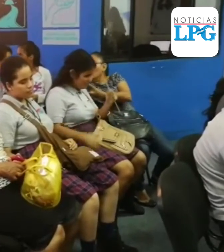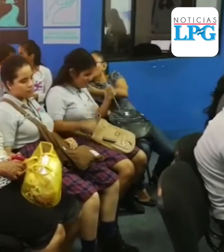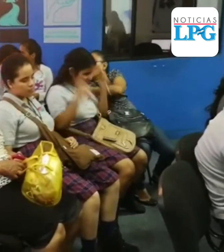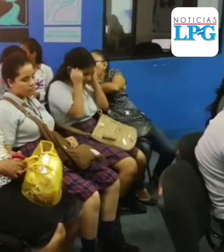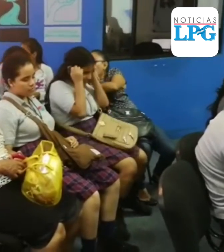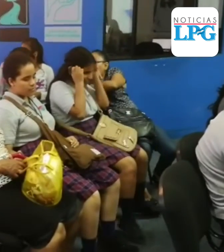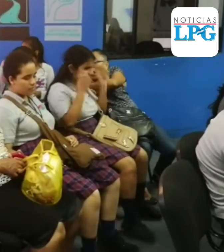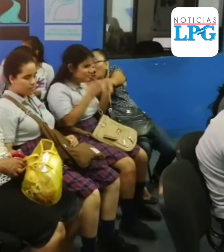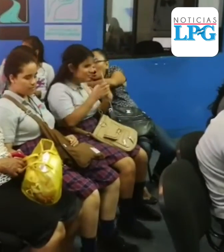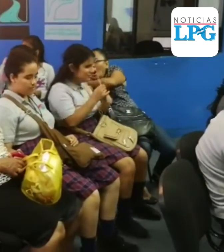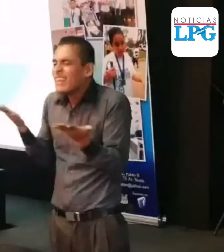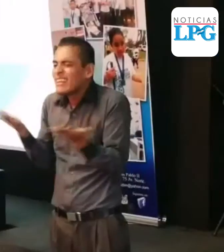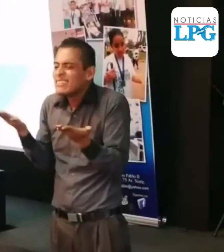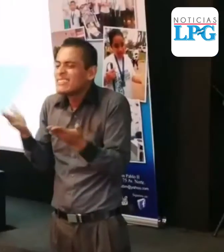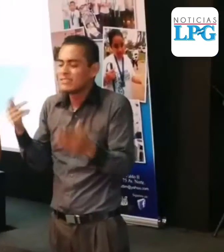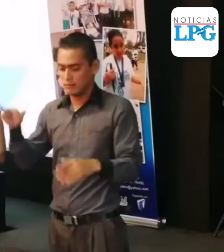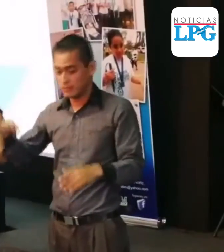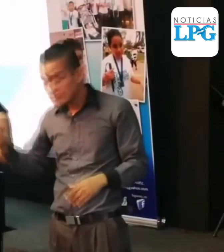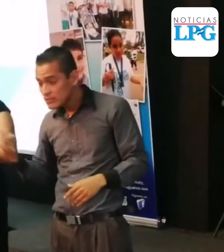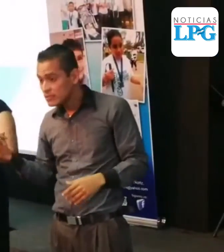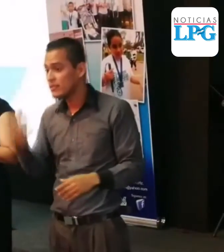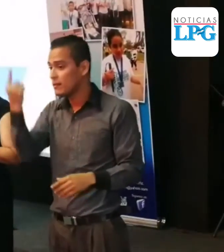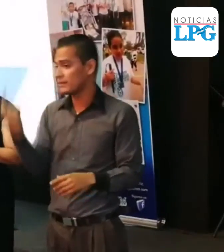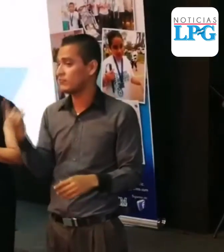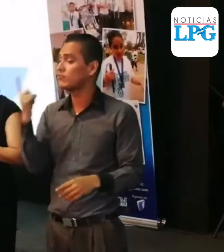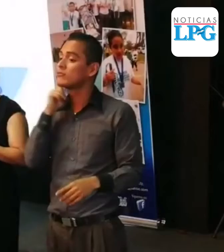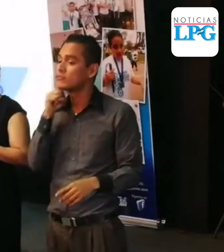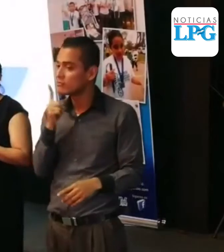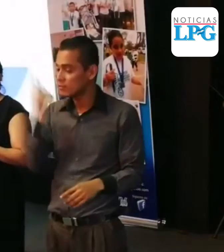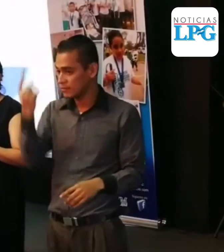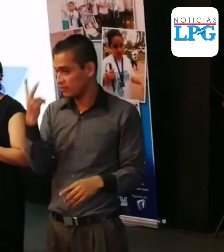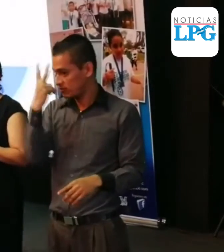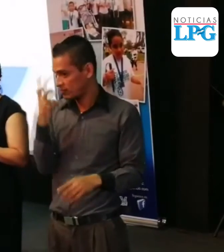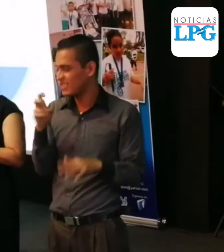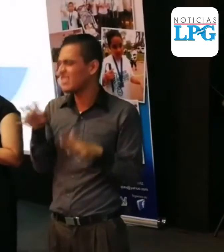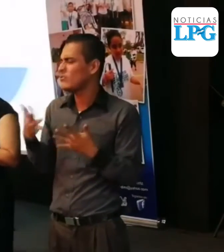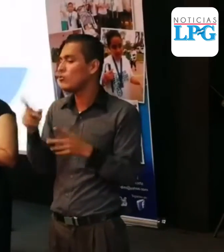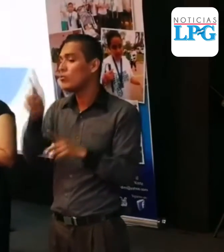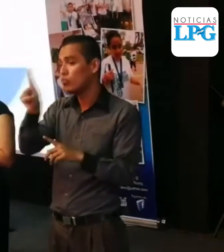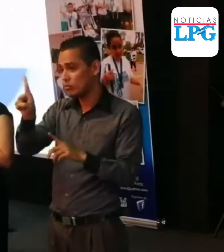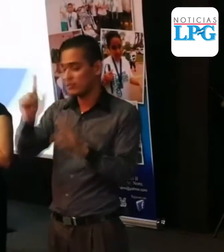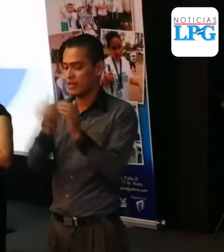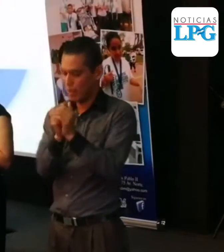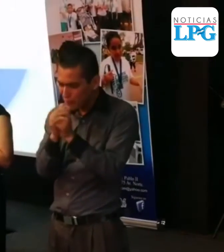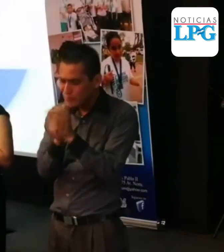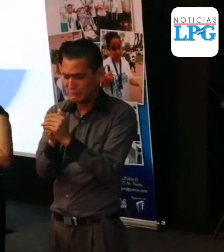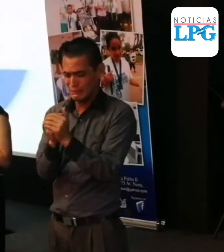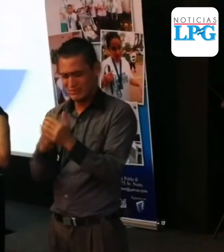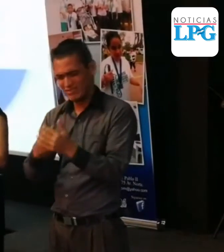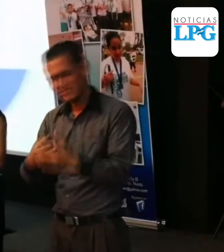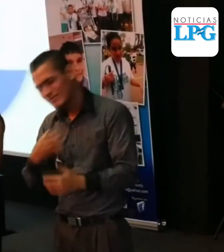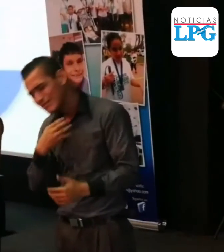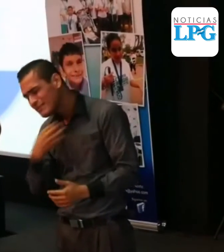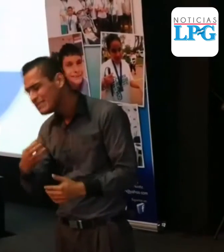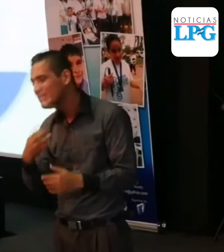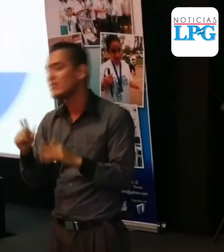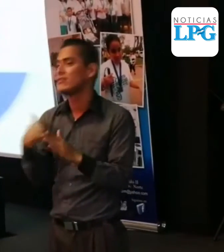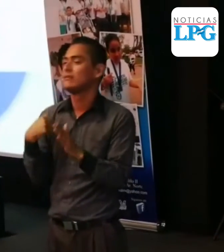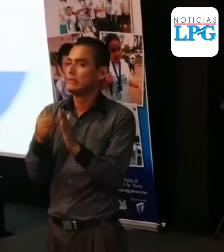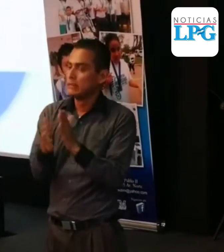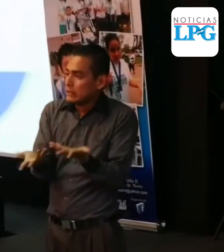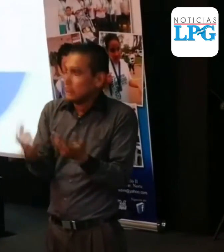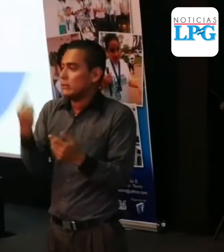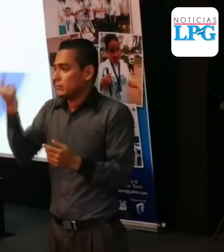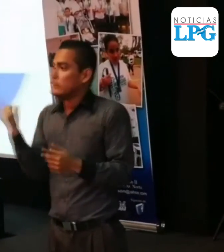sordos-ciegas va desde rehabilitación para poder realizar sus actividades diarias, la movilidad y comunicación alternativa, que es la técnica